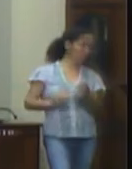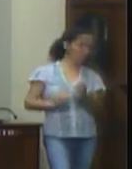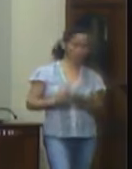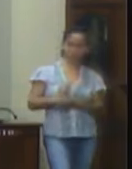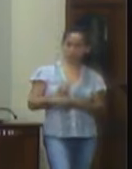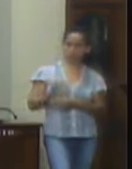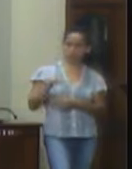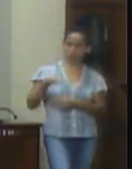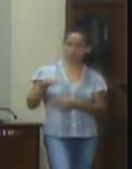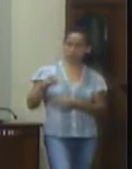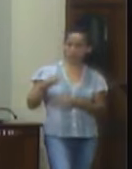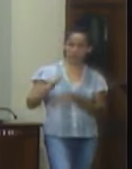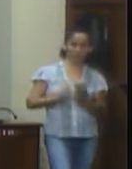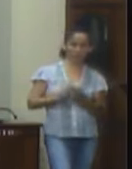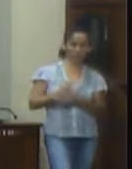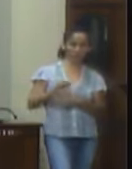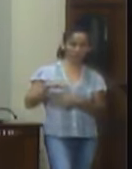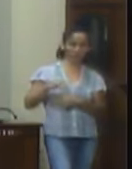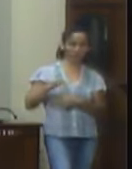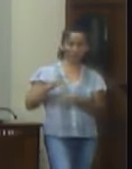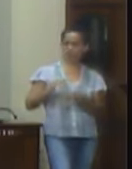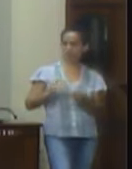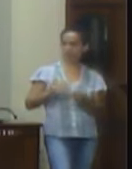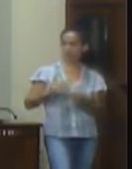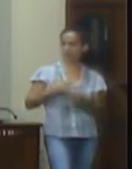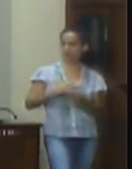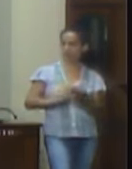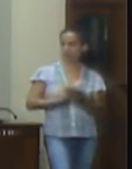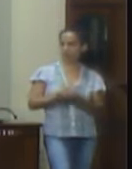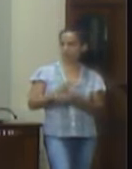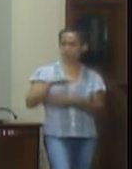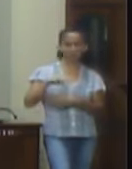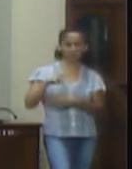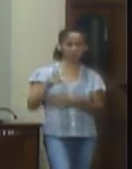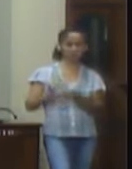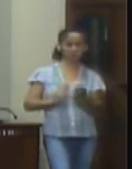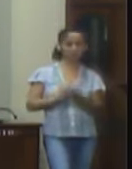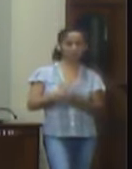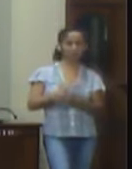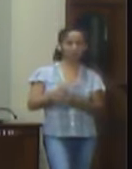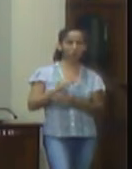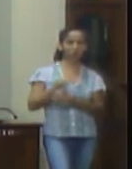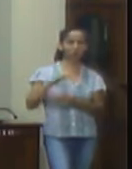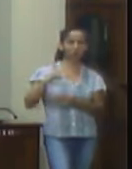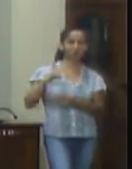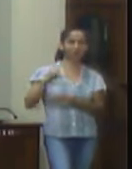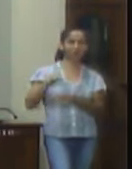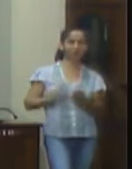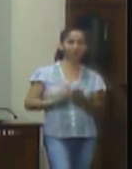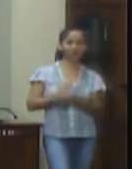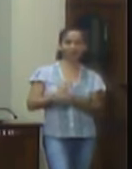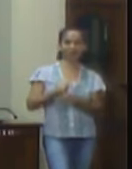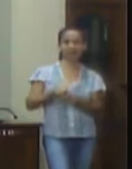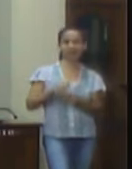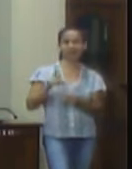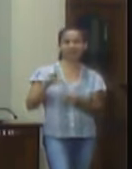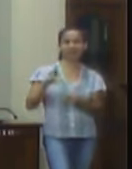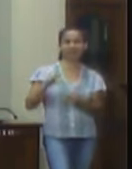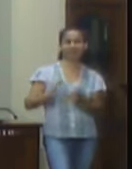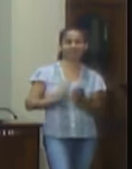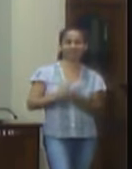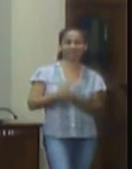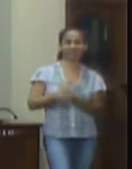marcelo marquinho michelle celso pedro